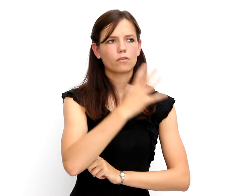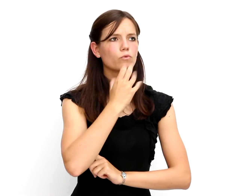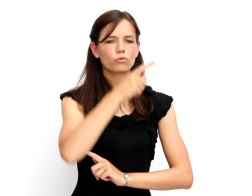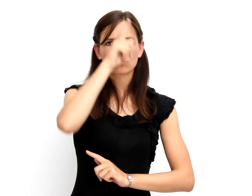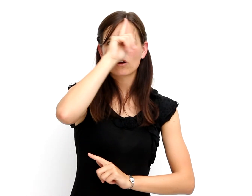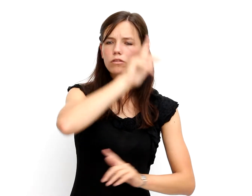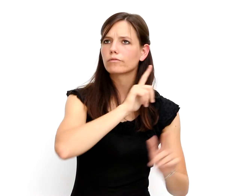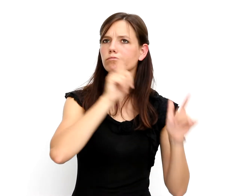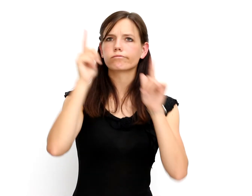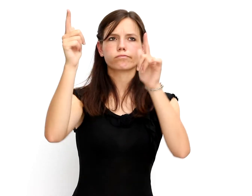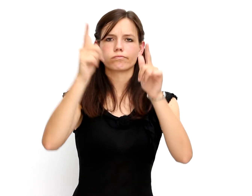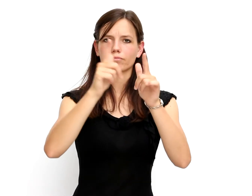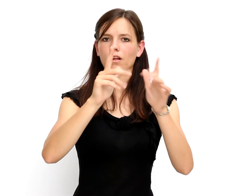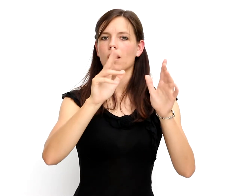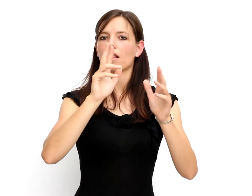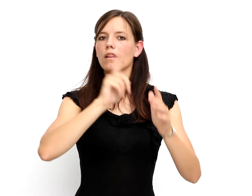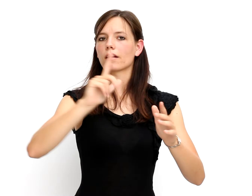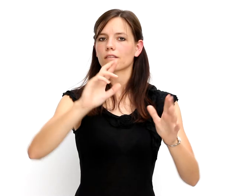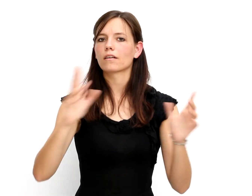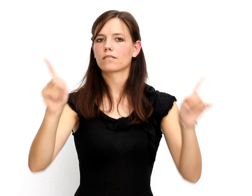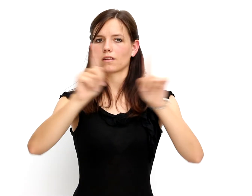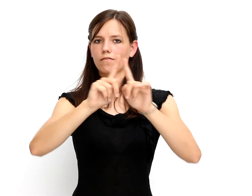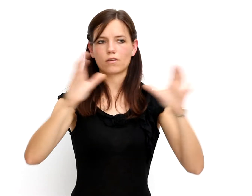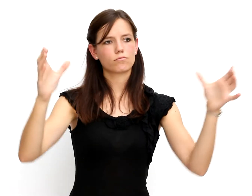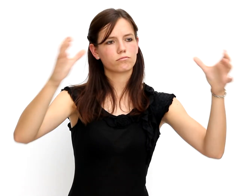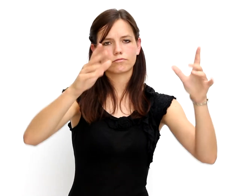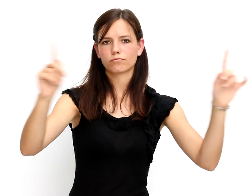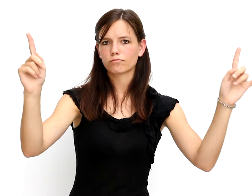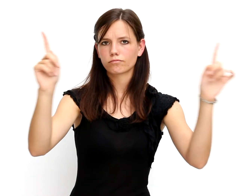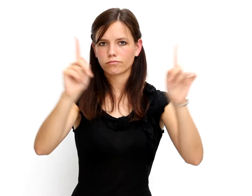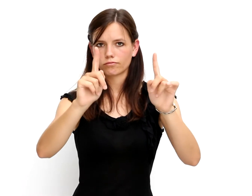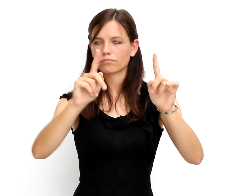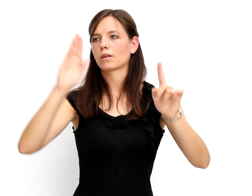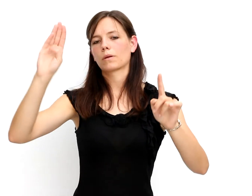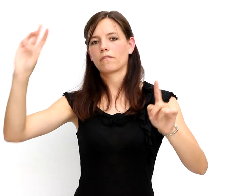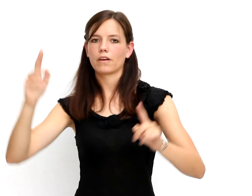Deutschlands auf Treffen mit anderen Lehrlingsräten fahren möchte, könnte das BBW diese Ausflüge finanzieren.